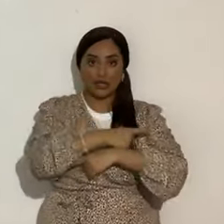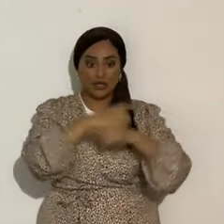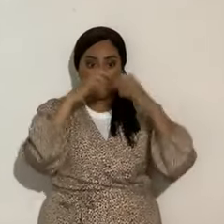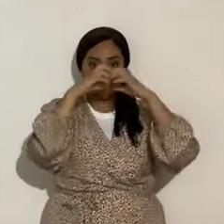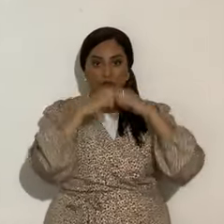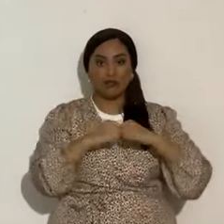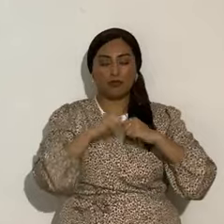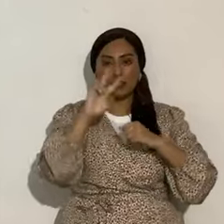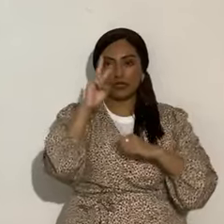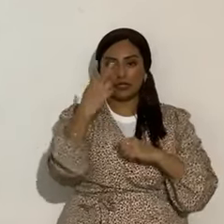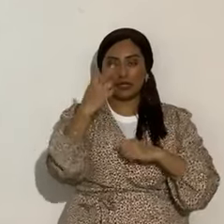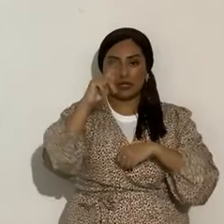segundo templo,